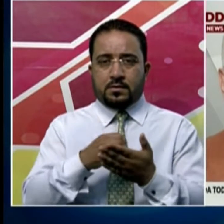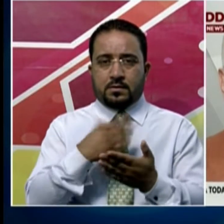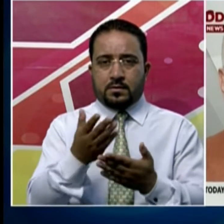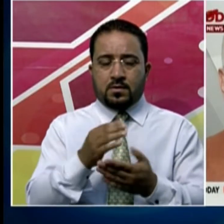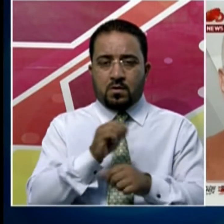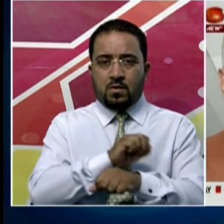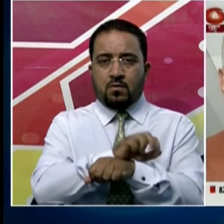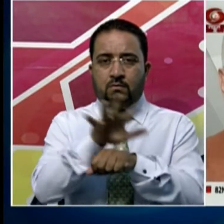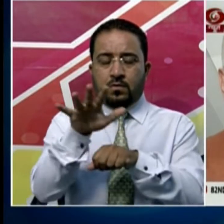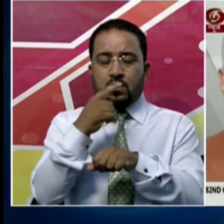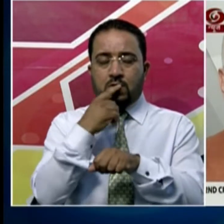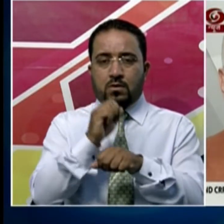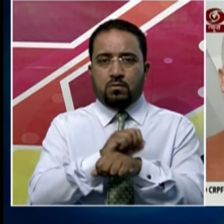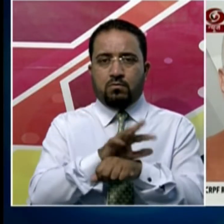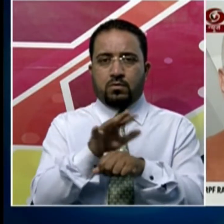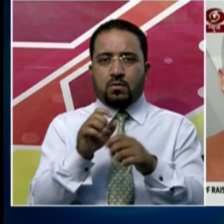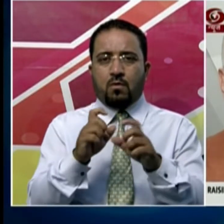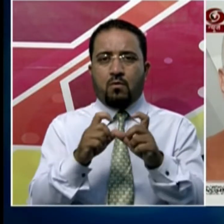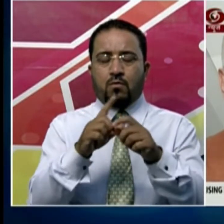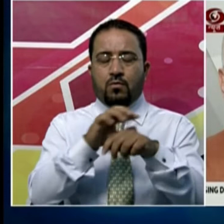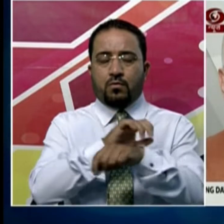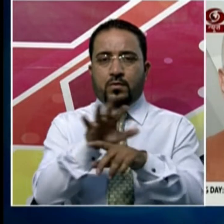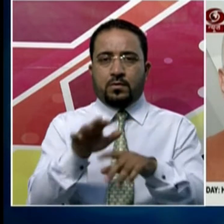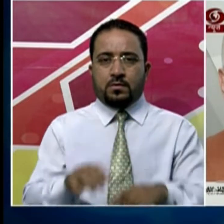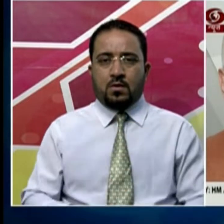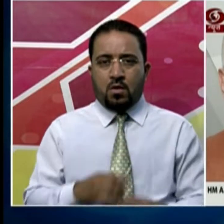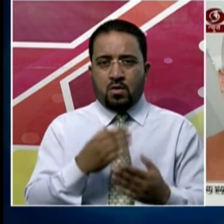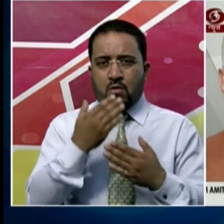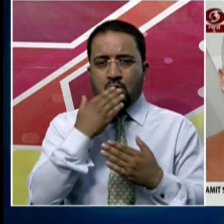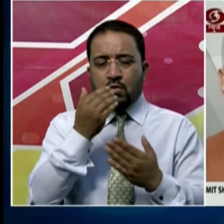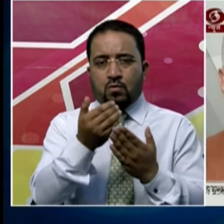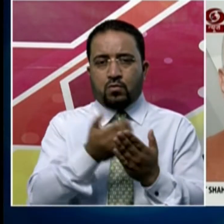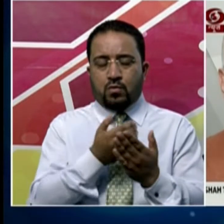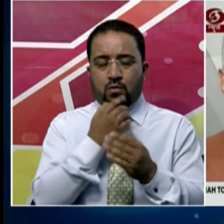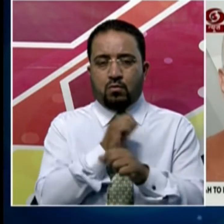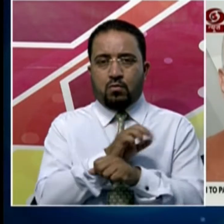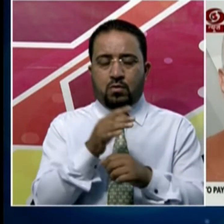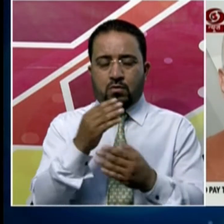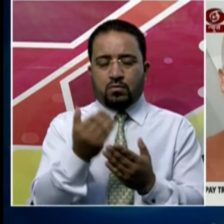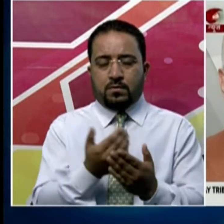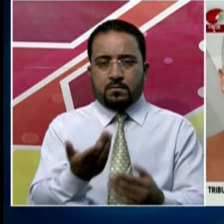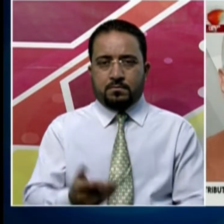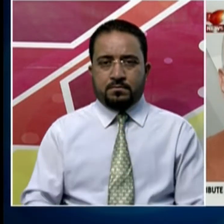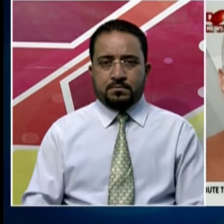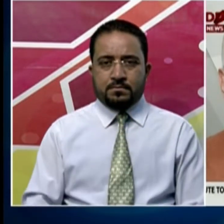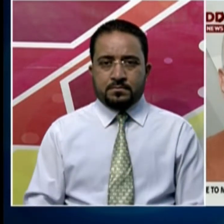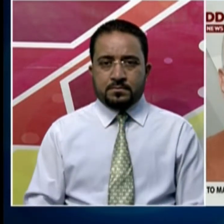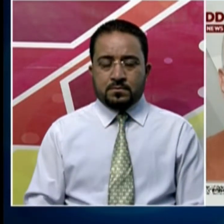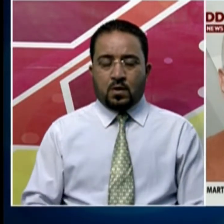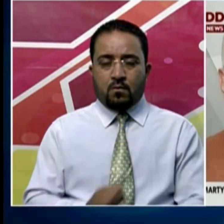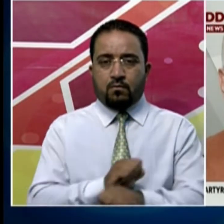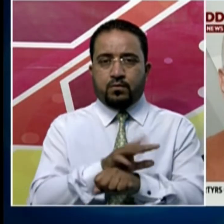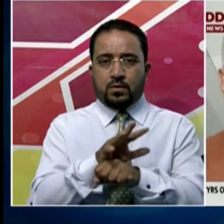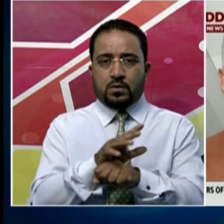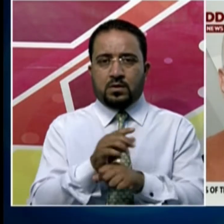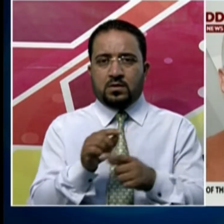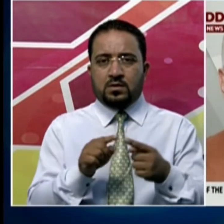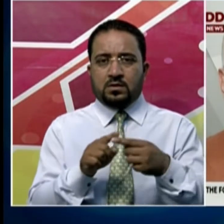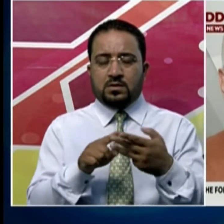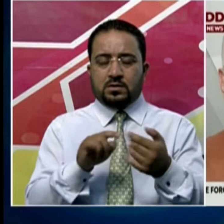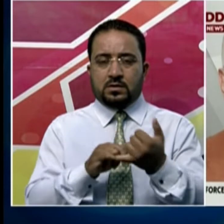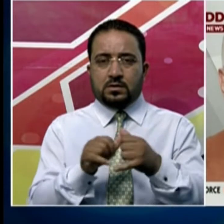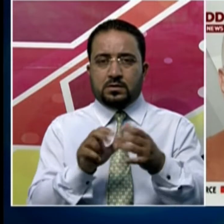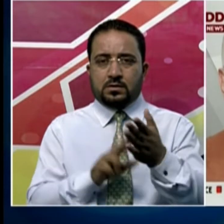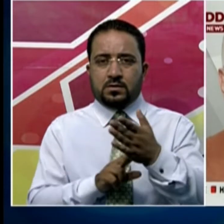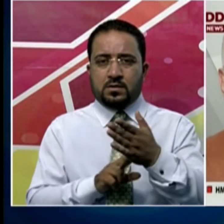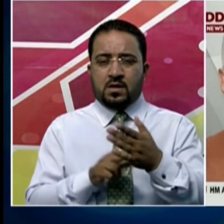کو پھیلنے سے روکنے میں آسانی پیدا ہوگی تیزی سے جانچ کرنے والی